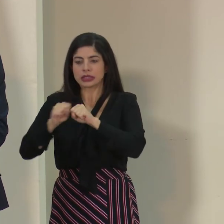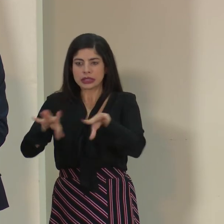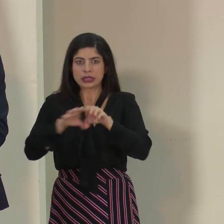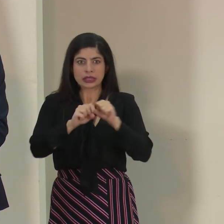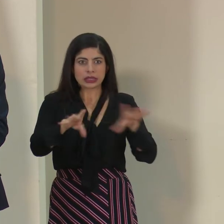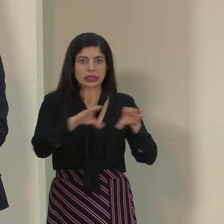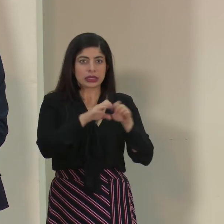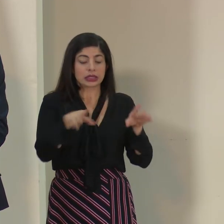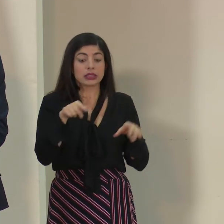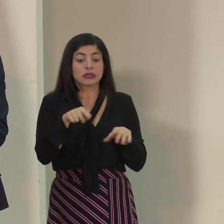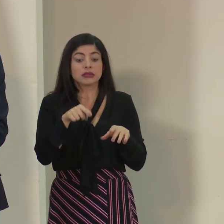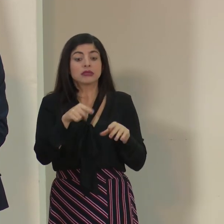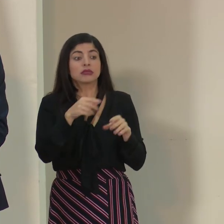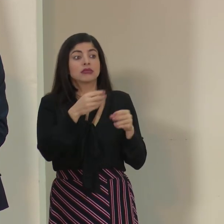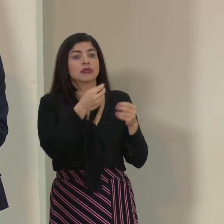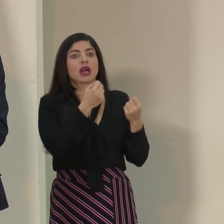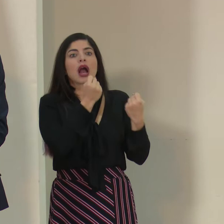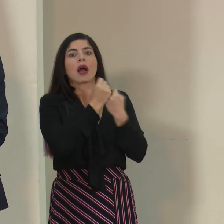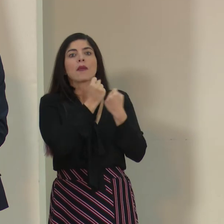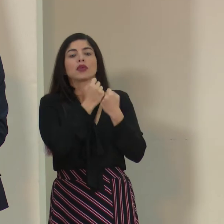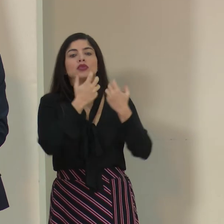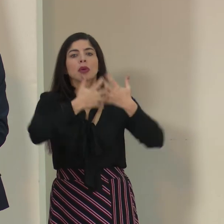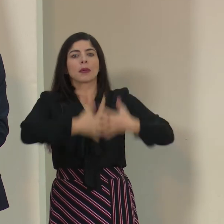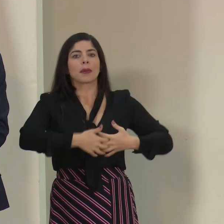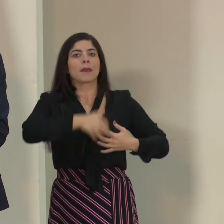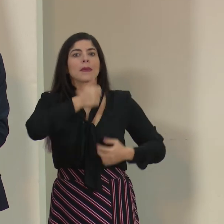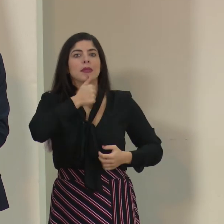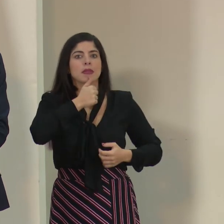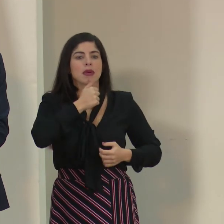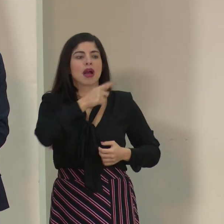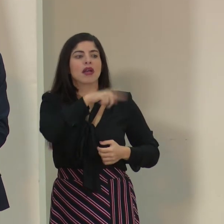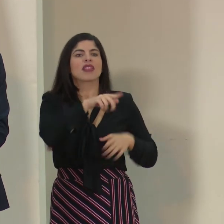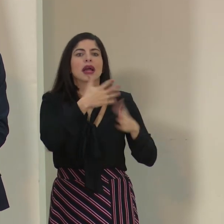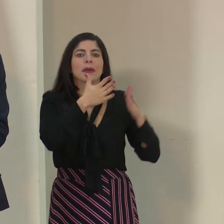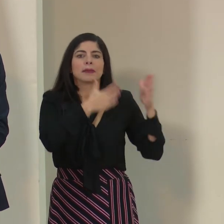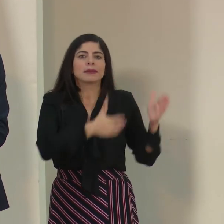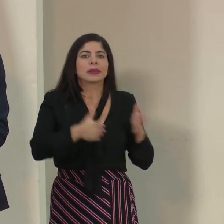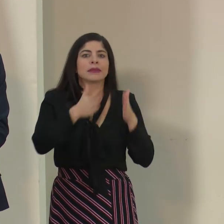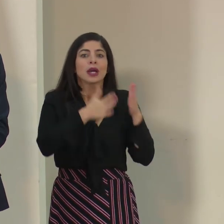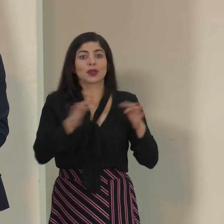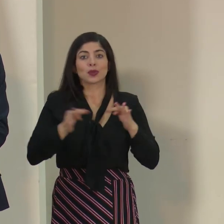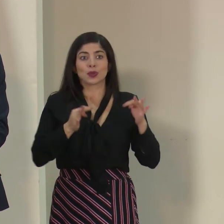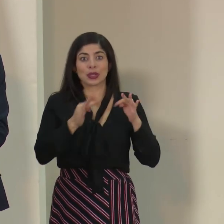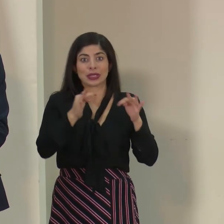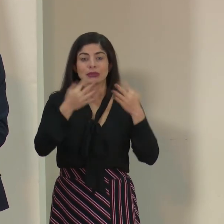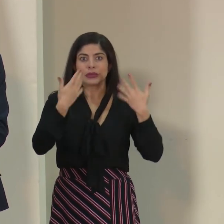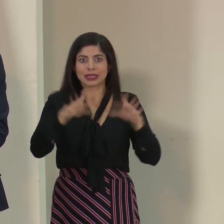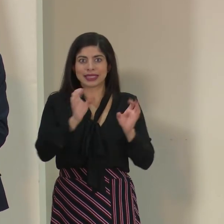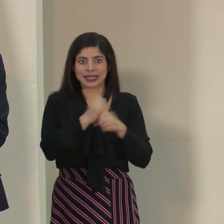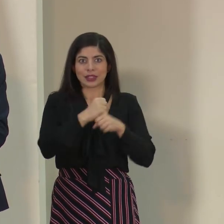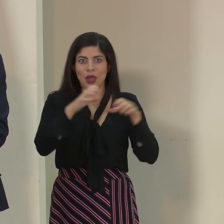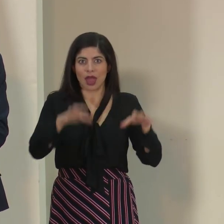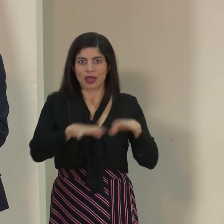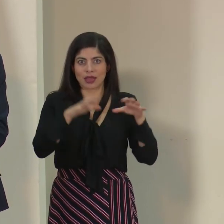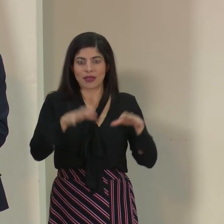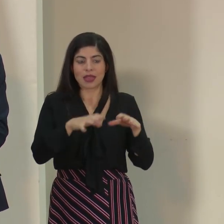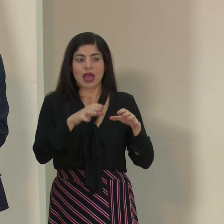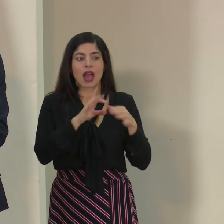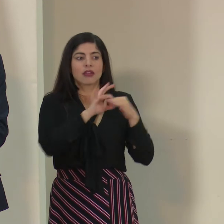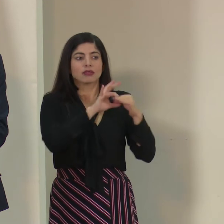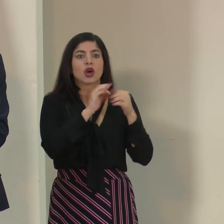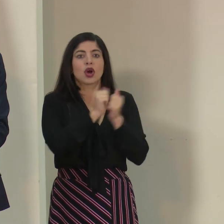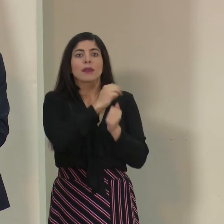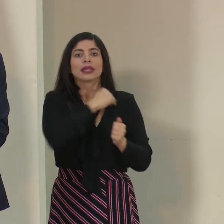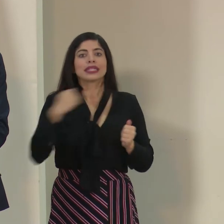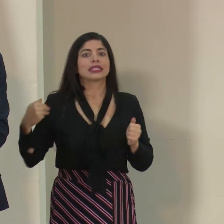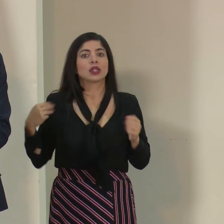aporte que ha brindado también la empresa privada en la preparación en la parte de turismo, que ya hemos hecho actividades específicas con la ministra de